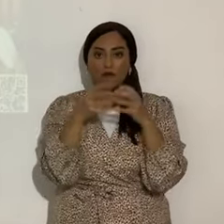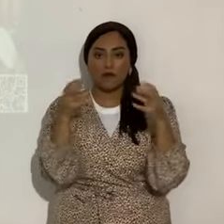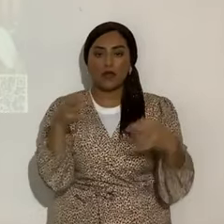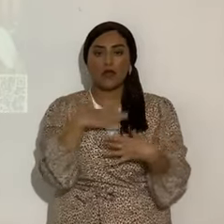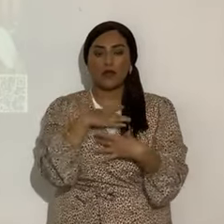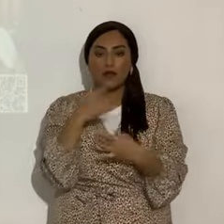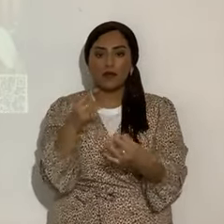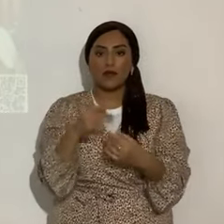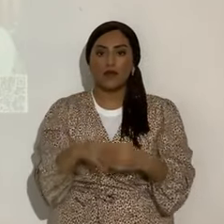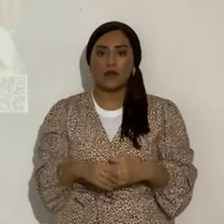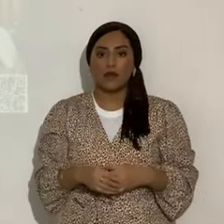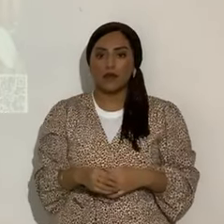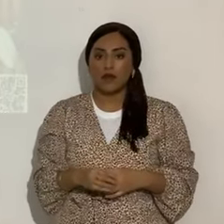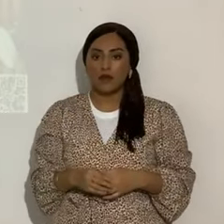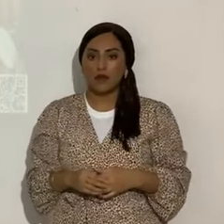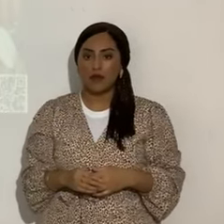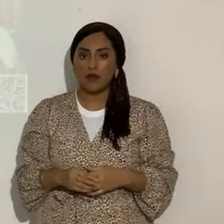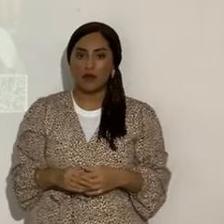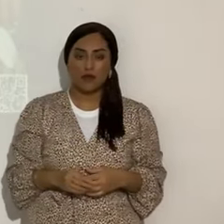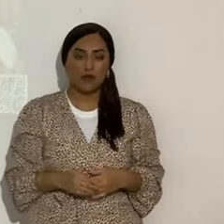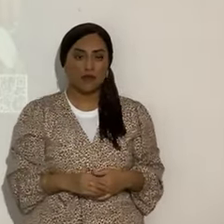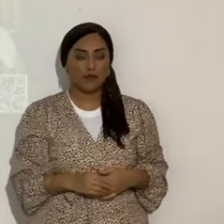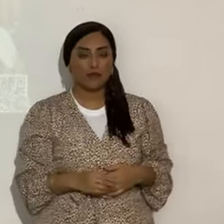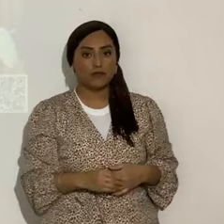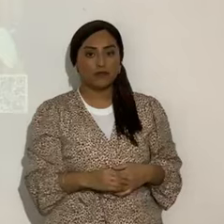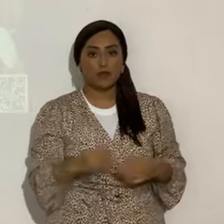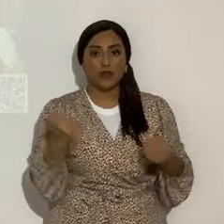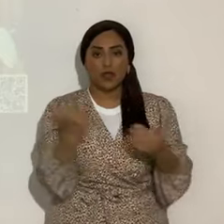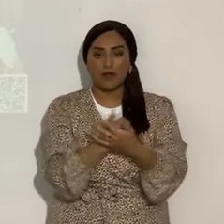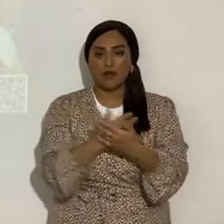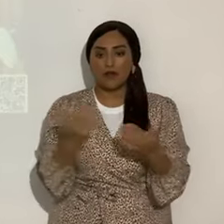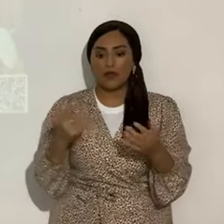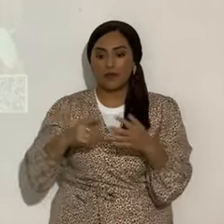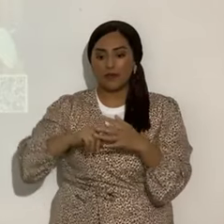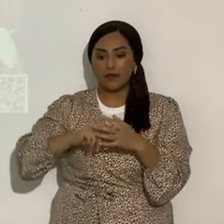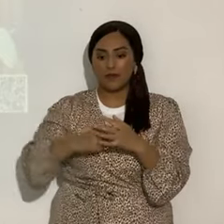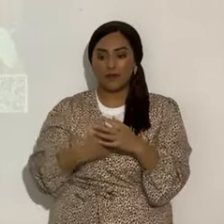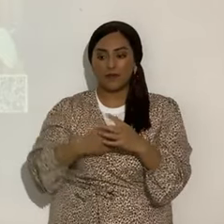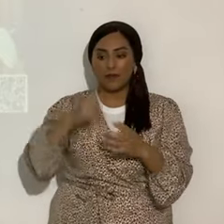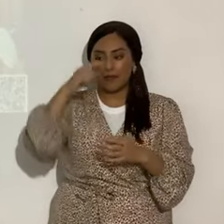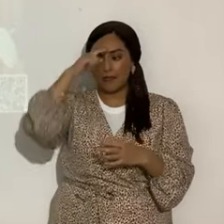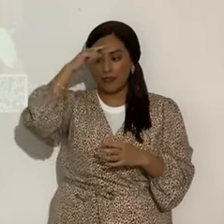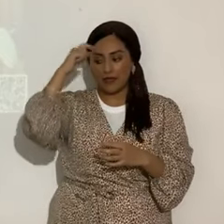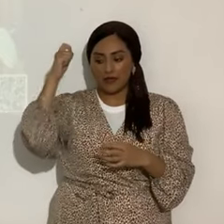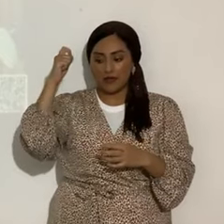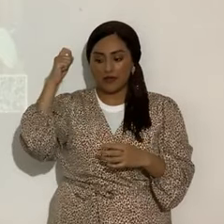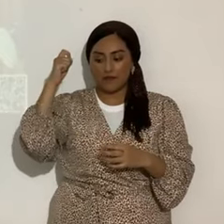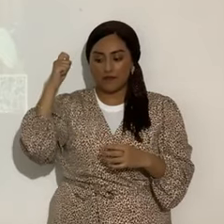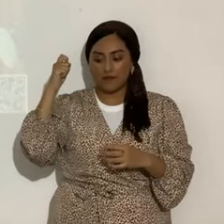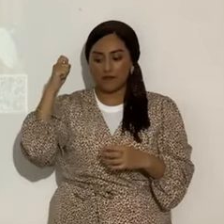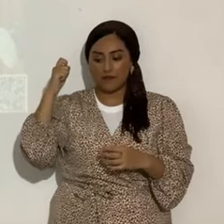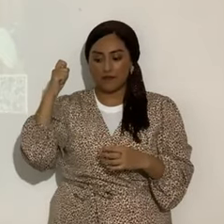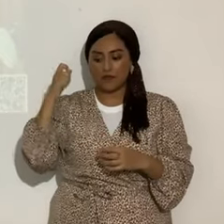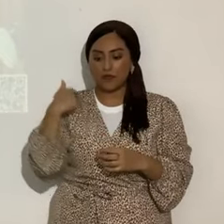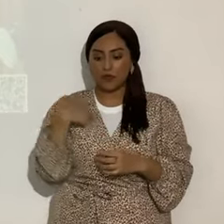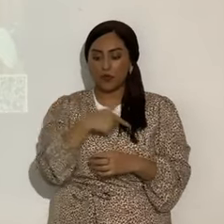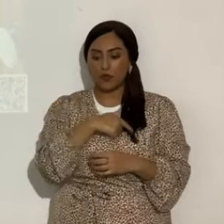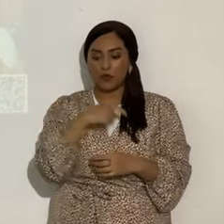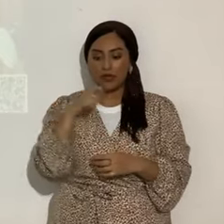Bueno, todo empezó entonces porque, pues, tuvimos que, nos